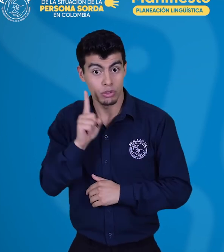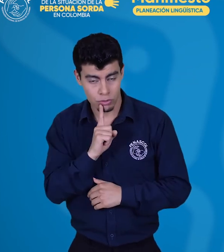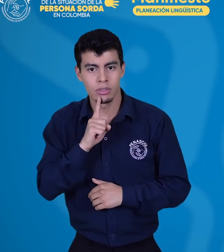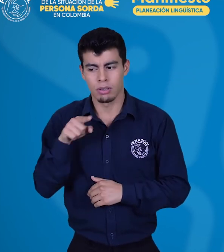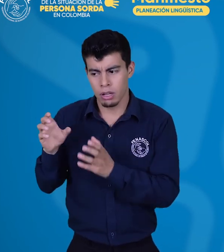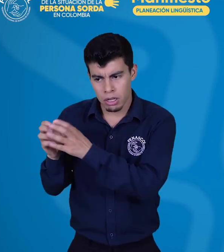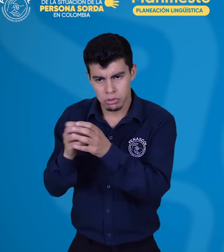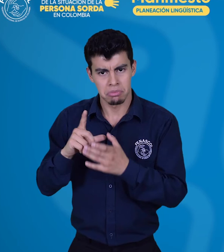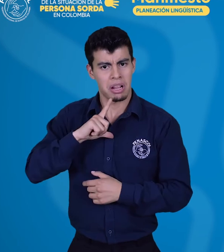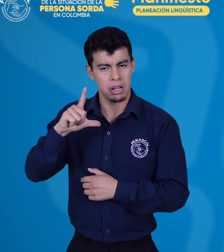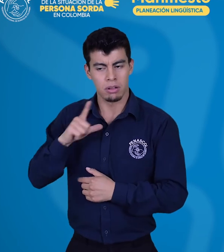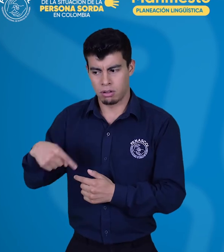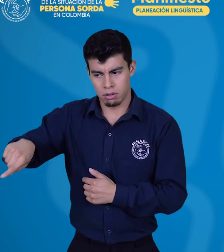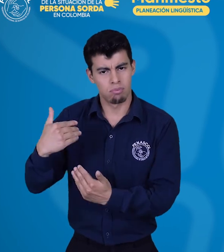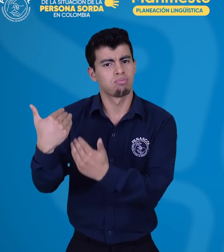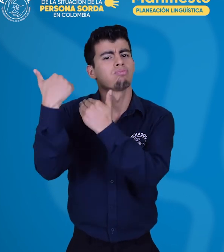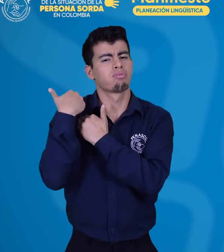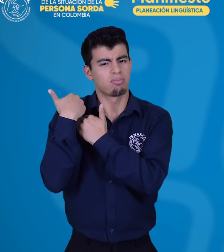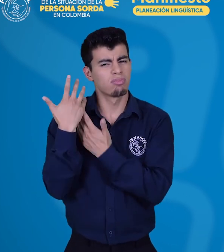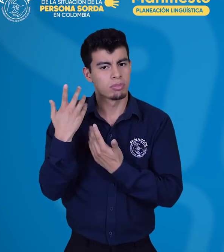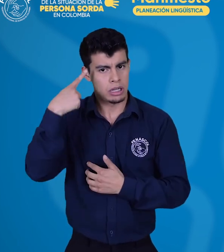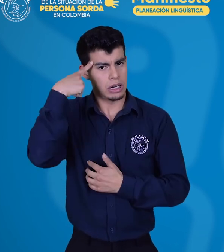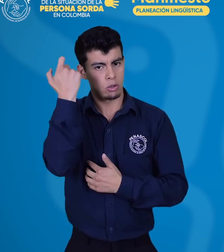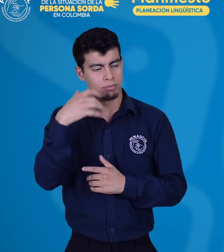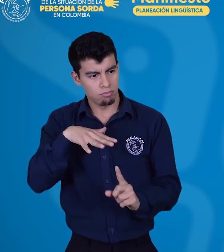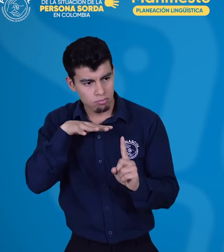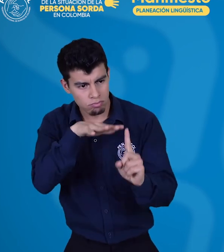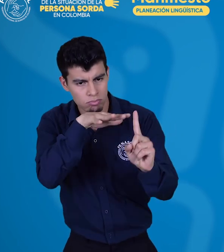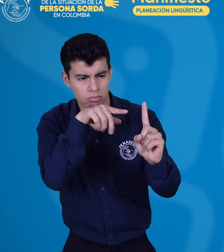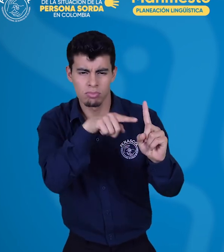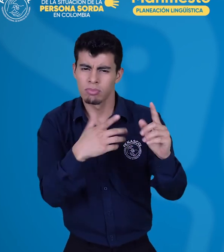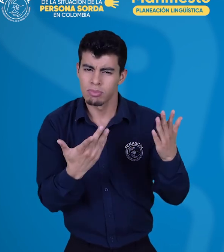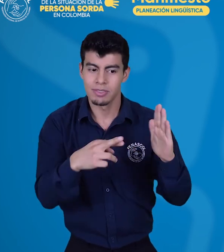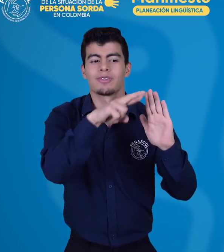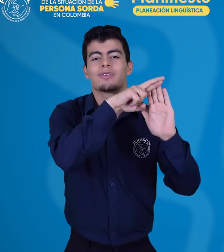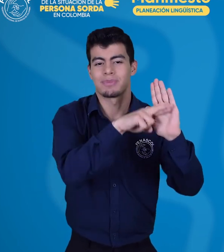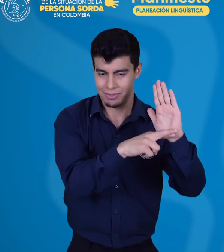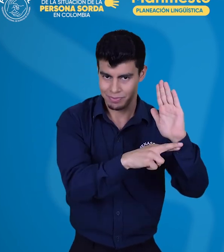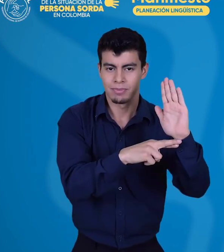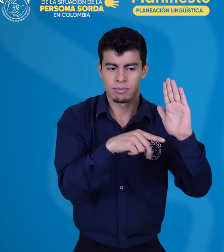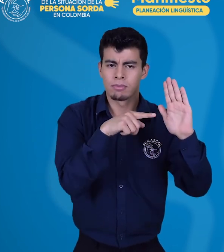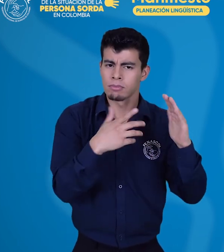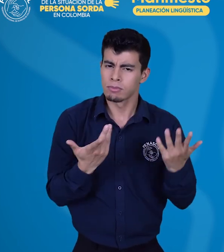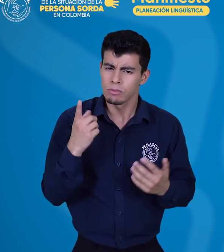enfrenta el reto de incidir en la reglamentación de la Ley 2049 del 2020,